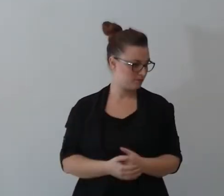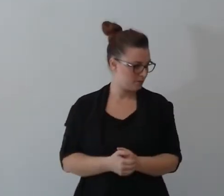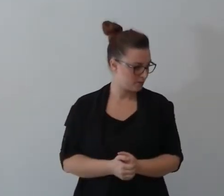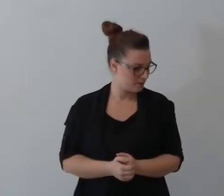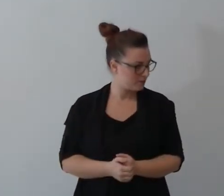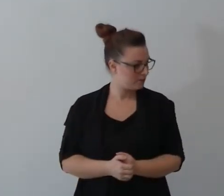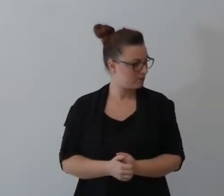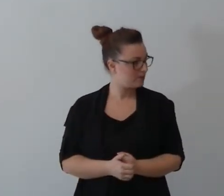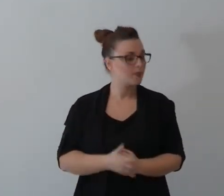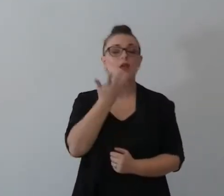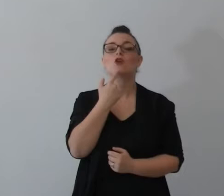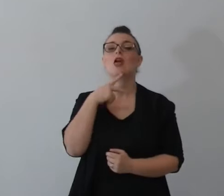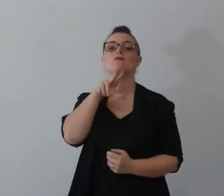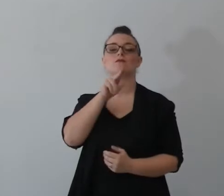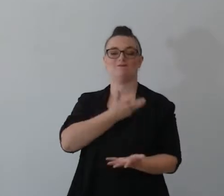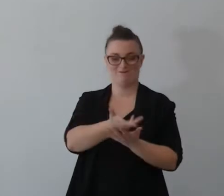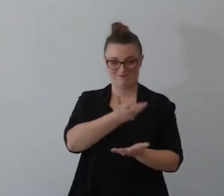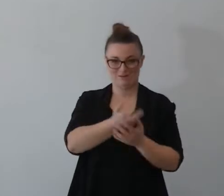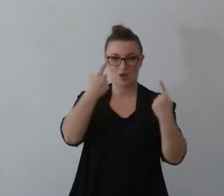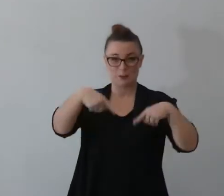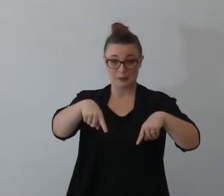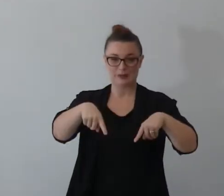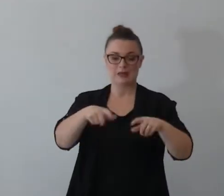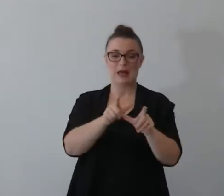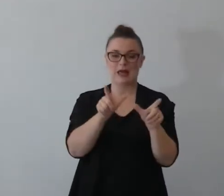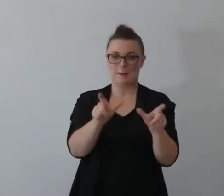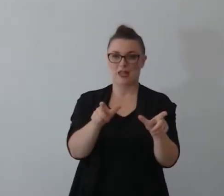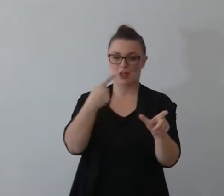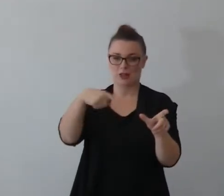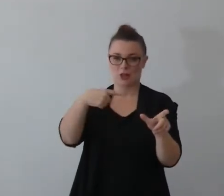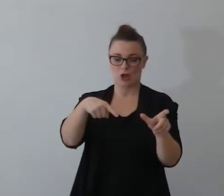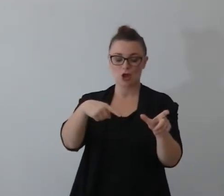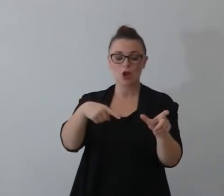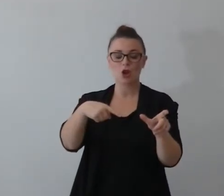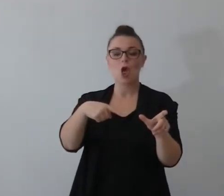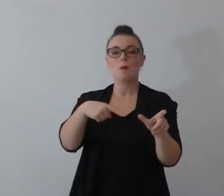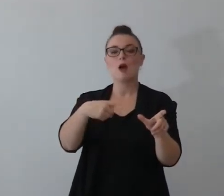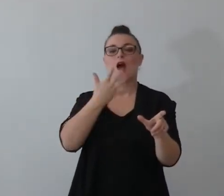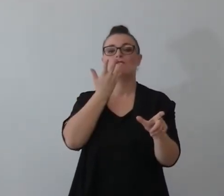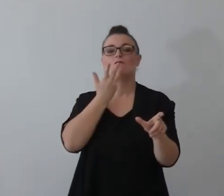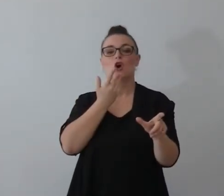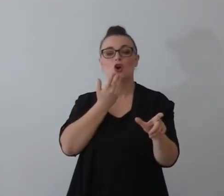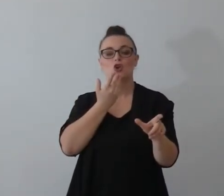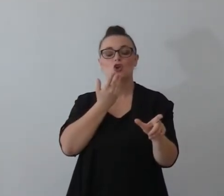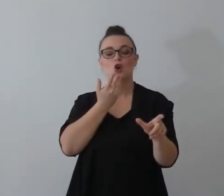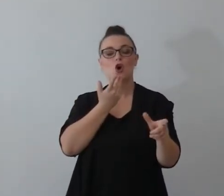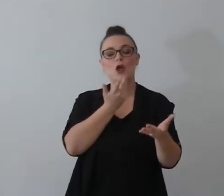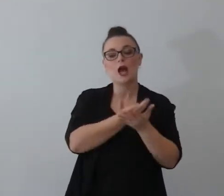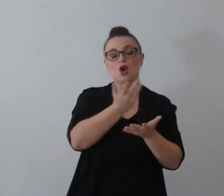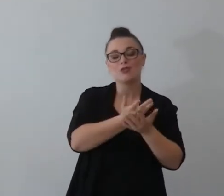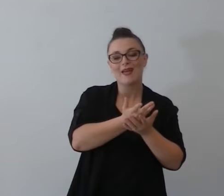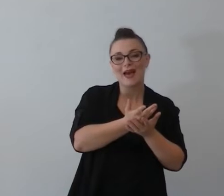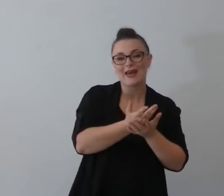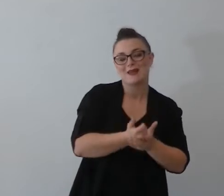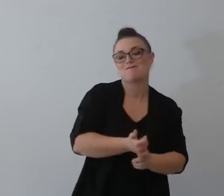per parlarvi di questo capitolo voglio fare un pochino una storia per quanto riguarda